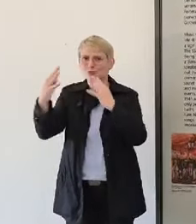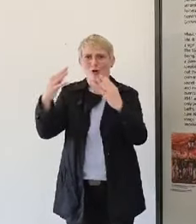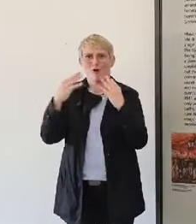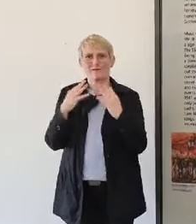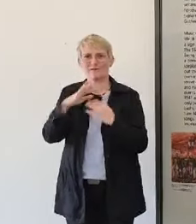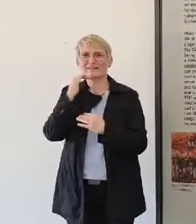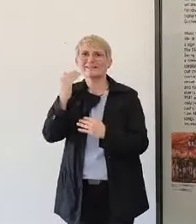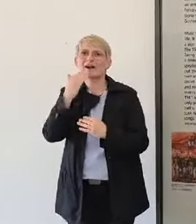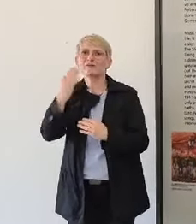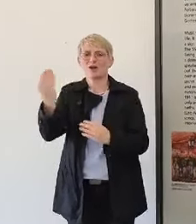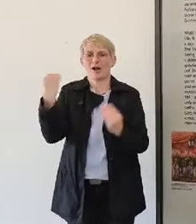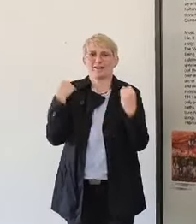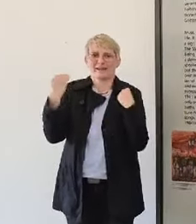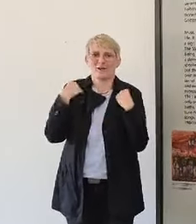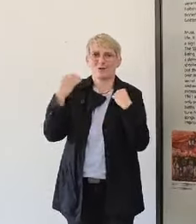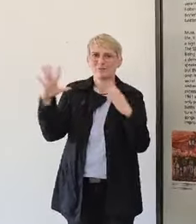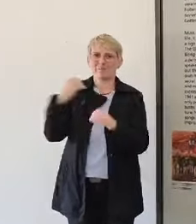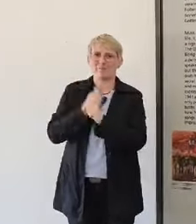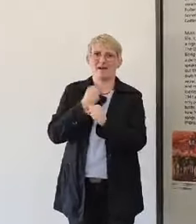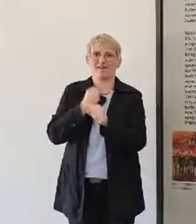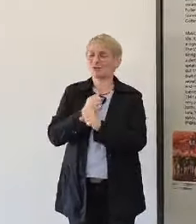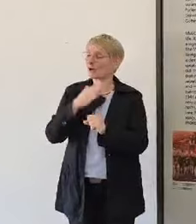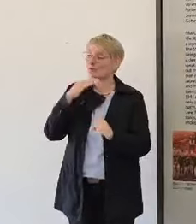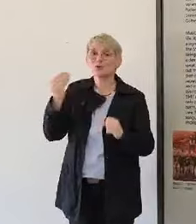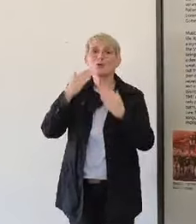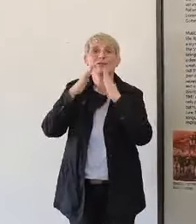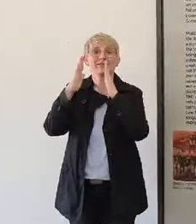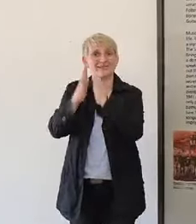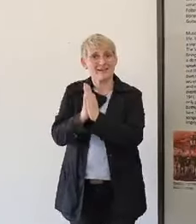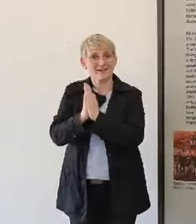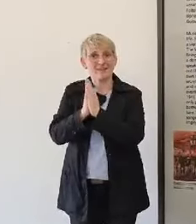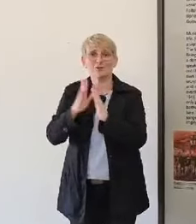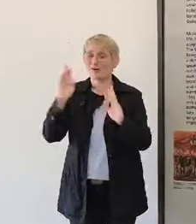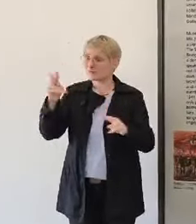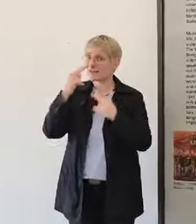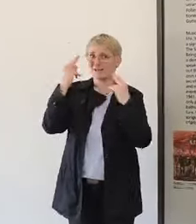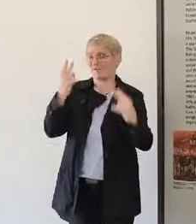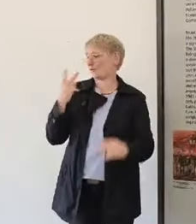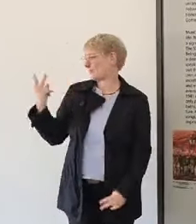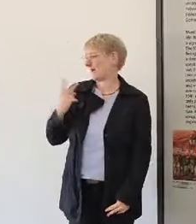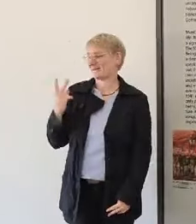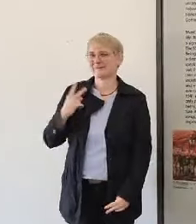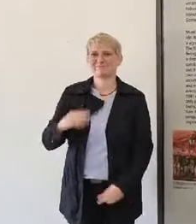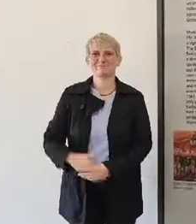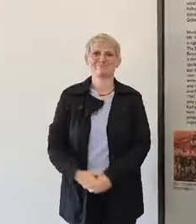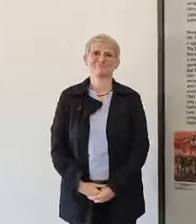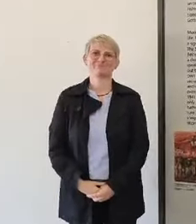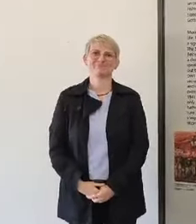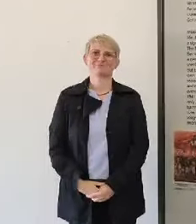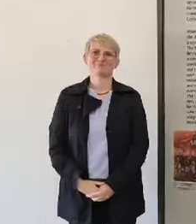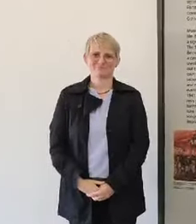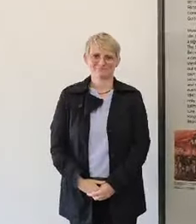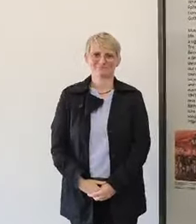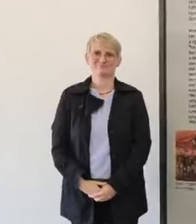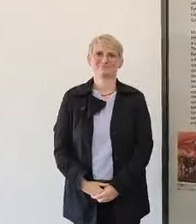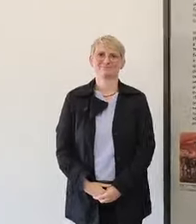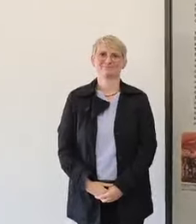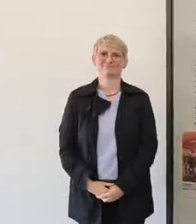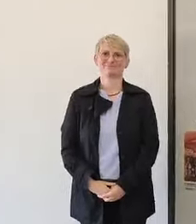Sonntag und auf Wiedersehen von uns beiden. für's